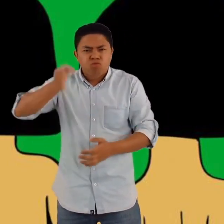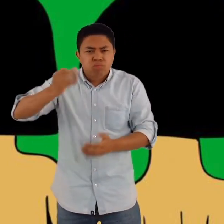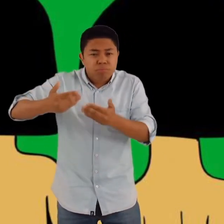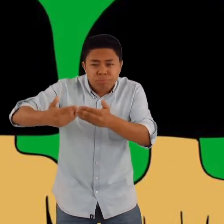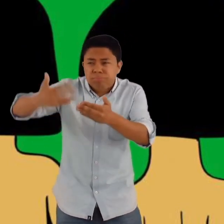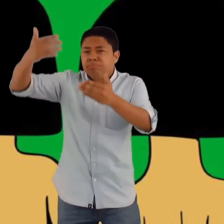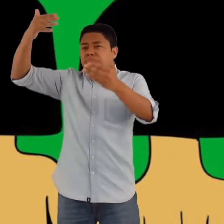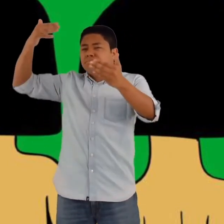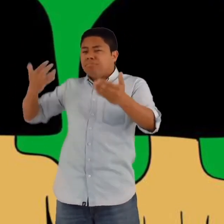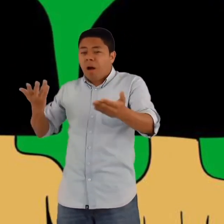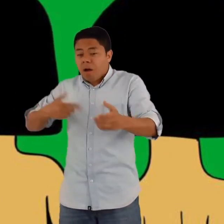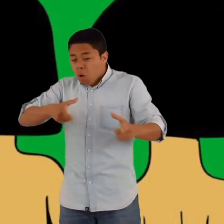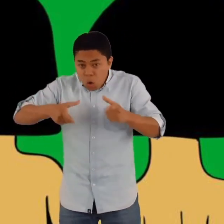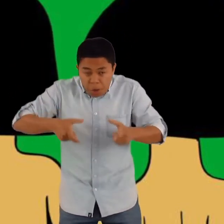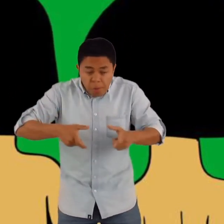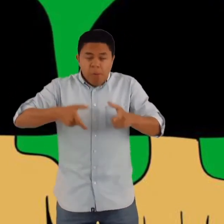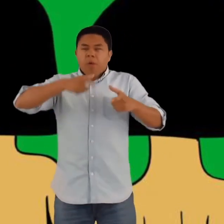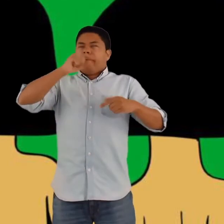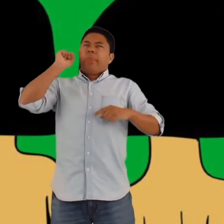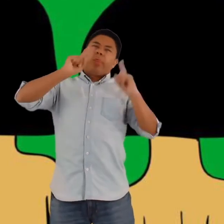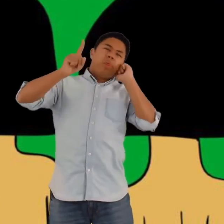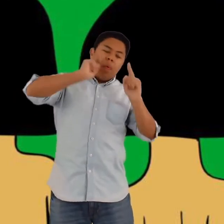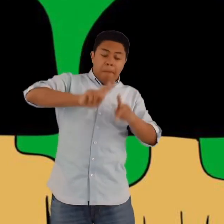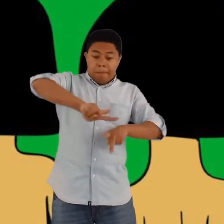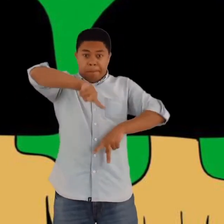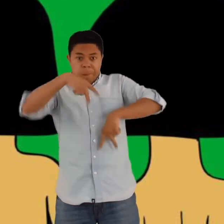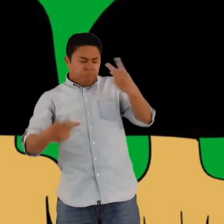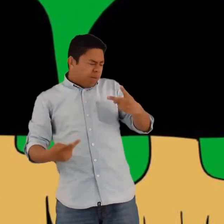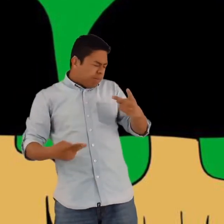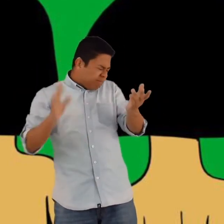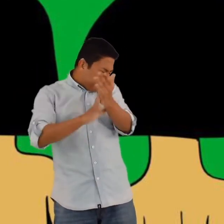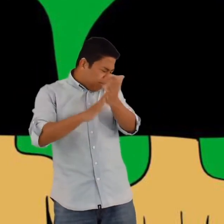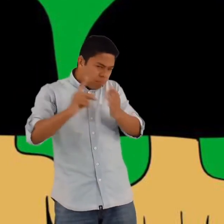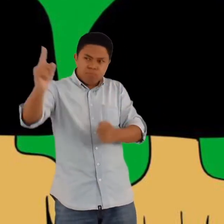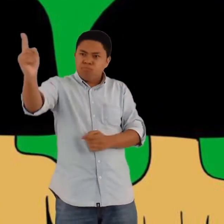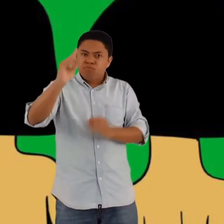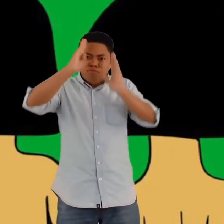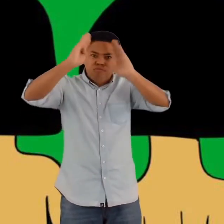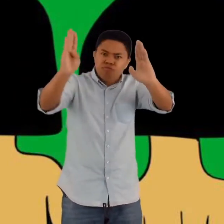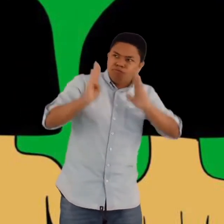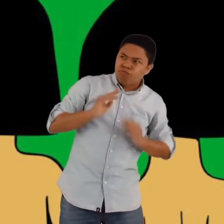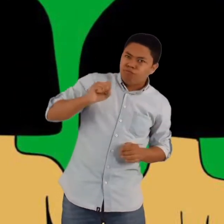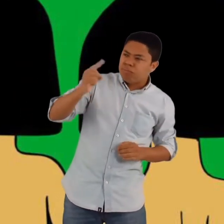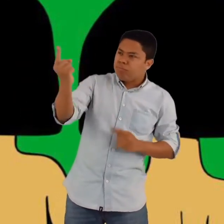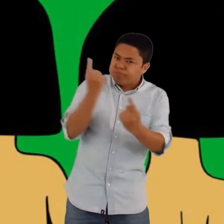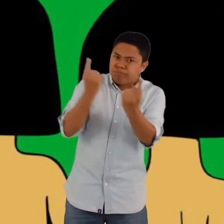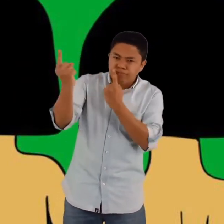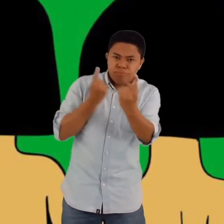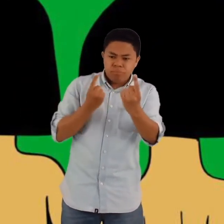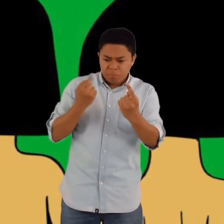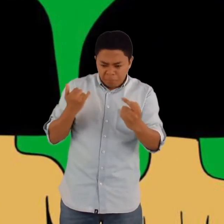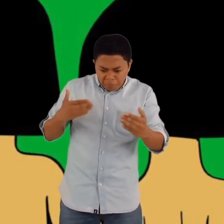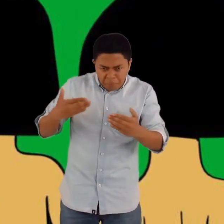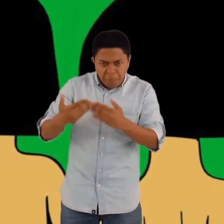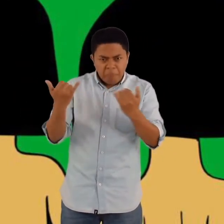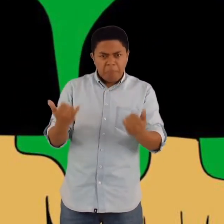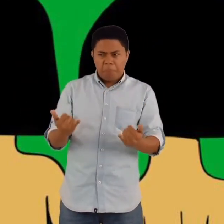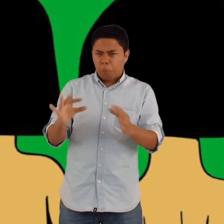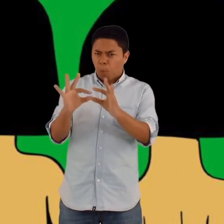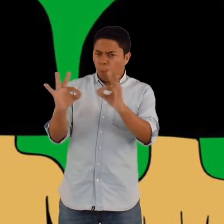embriagarse y llamaban a los jóvenes para que los atendieran, que corrían a servirles. Pero ahora todo era diferente. Siguió llamándolos y